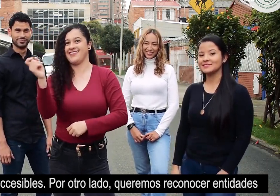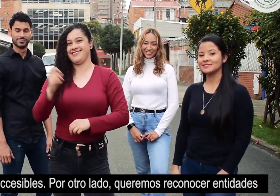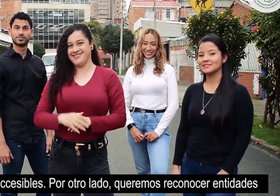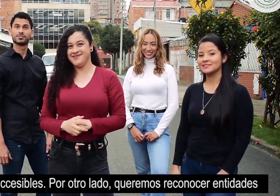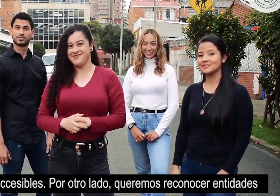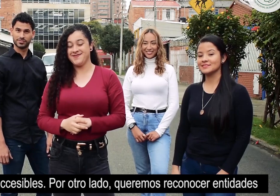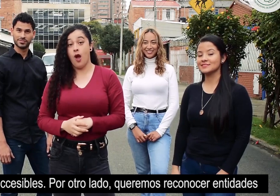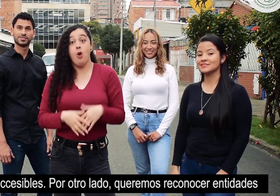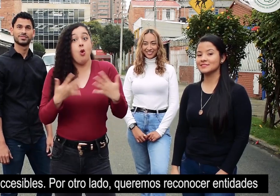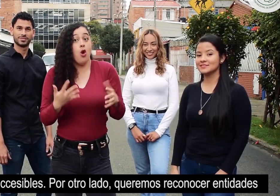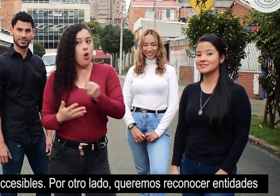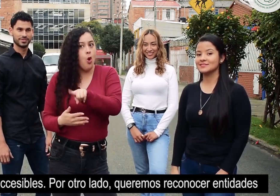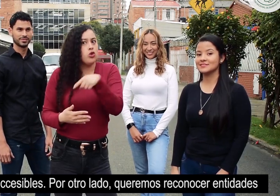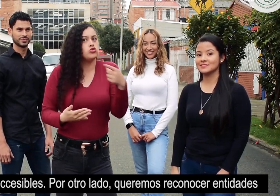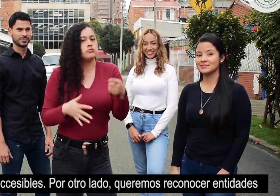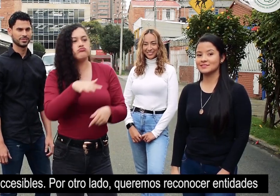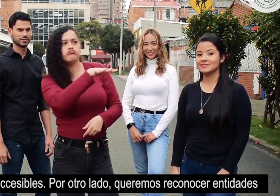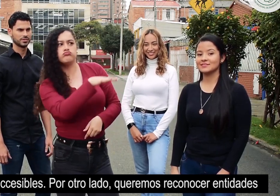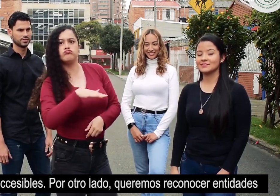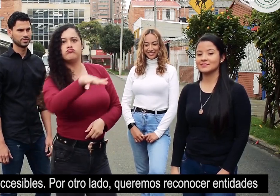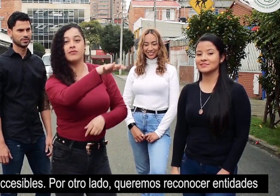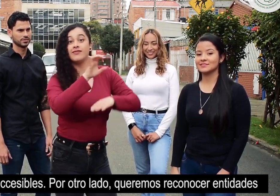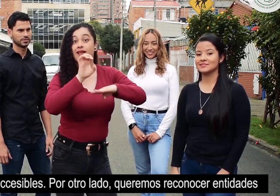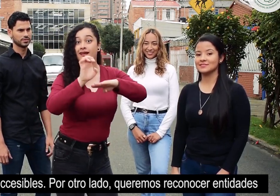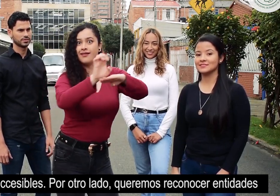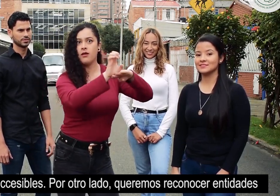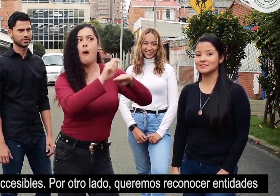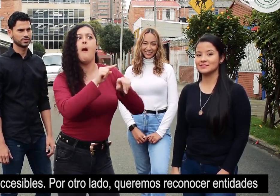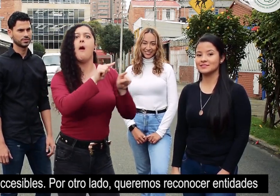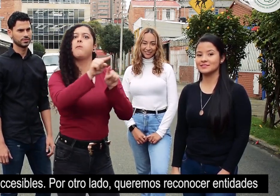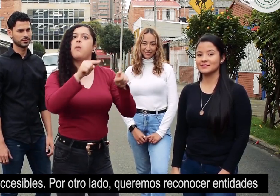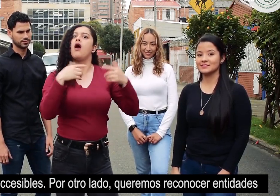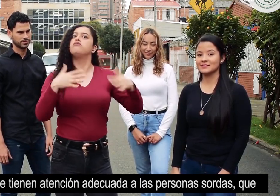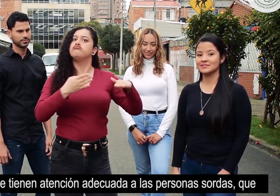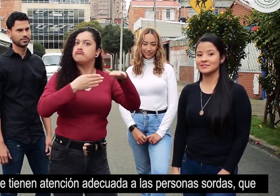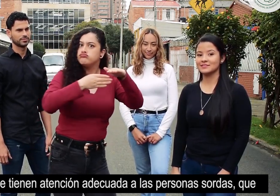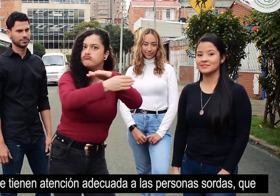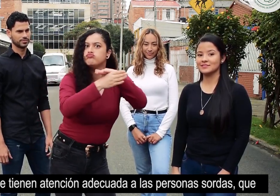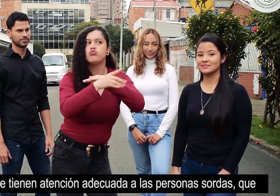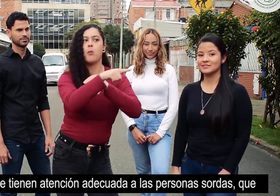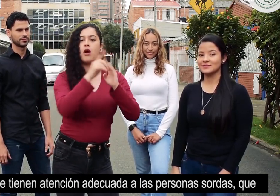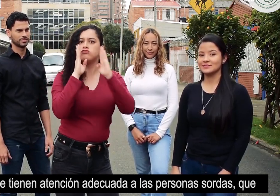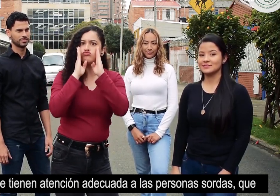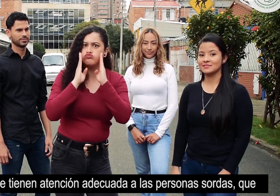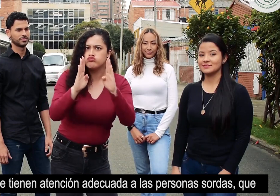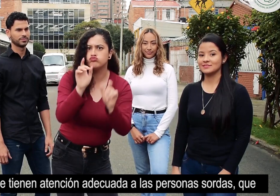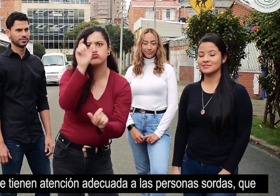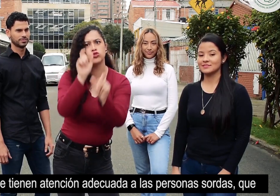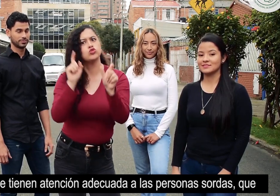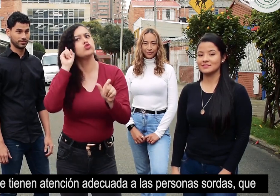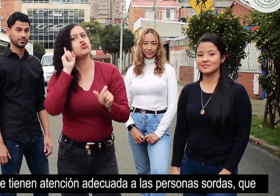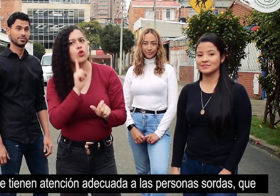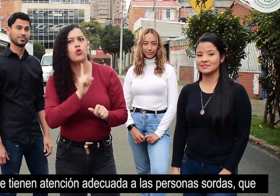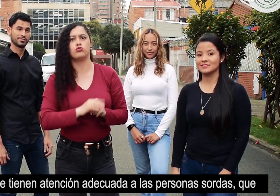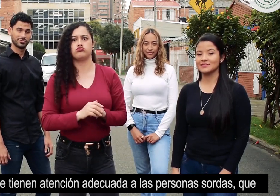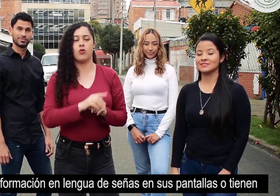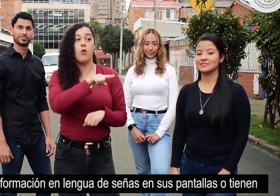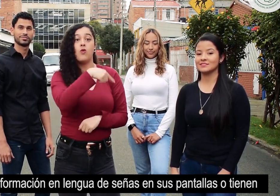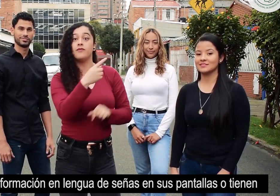no accesibles. Por otro lado, queremos reconocer entidades accesibles que tienen atención adecuada a las personas sordas, que cuentan con información